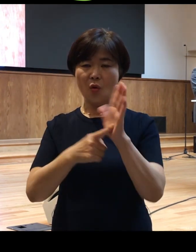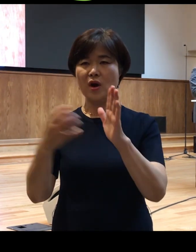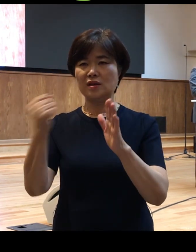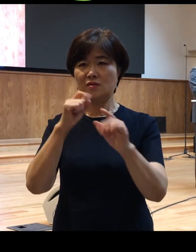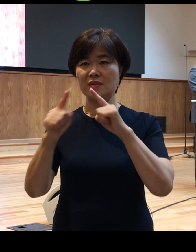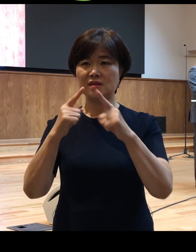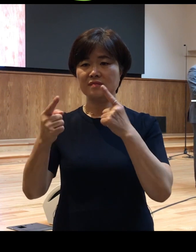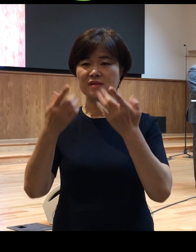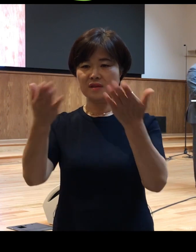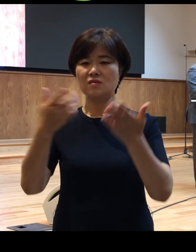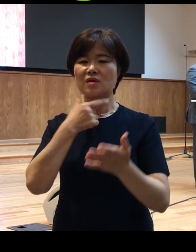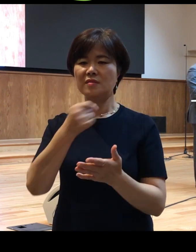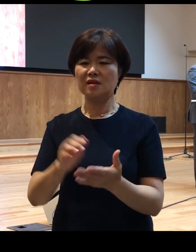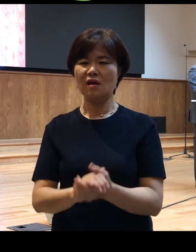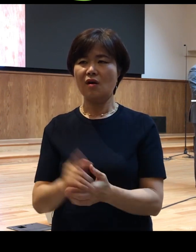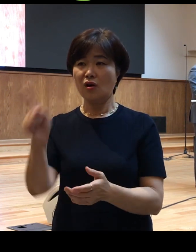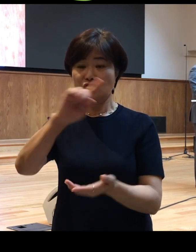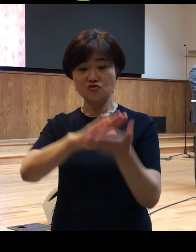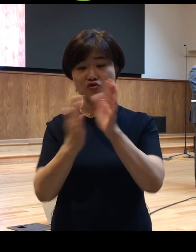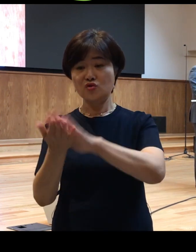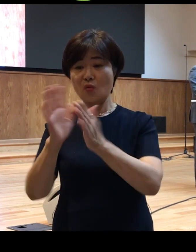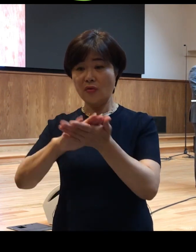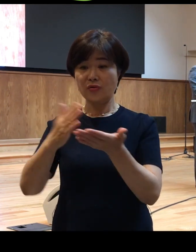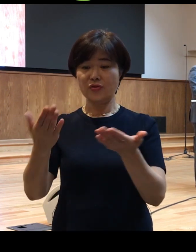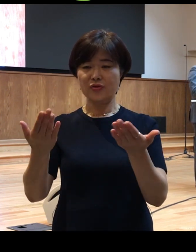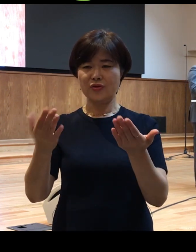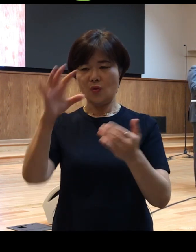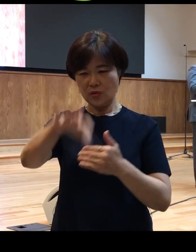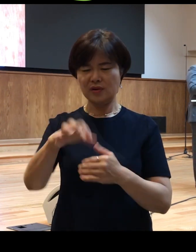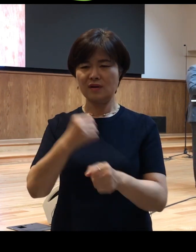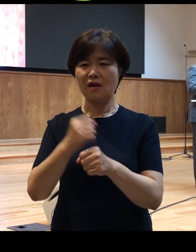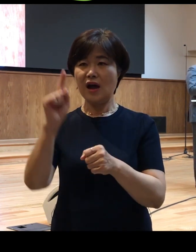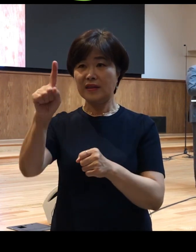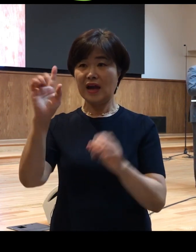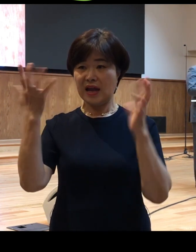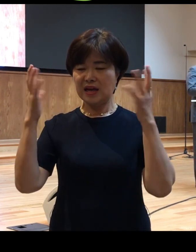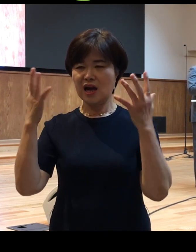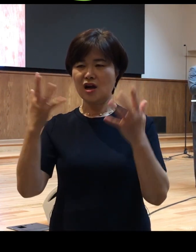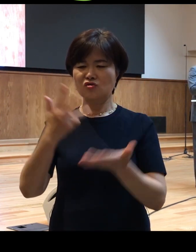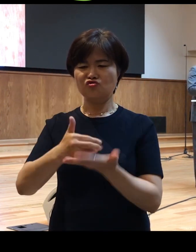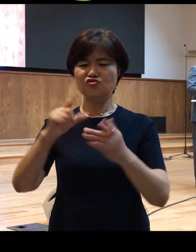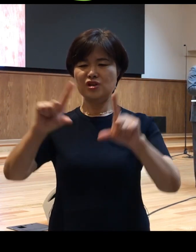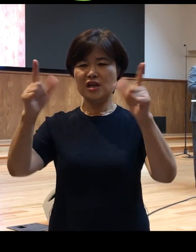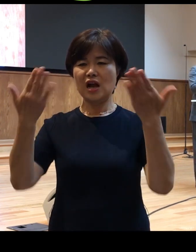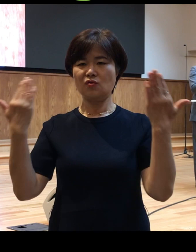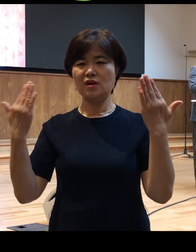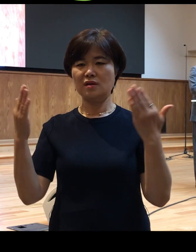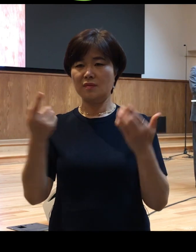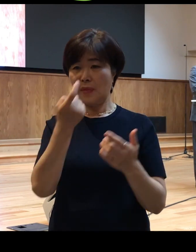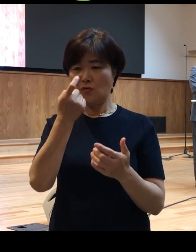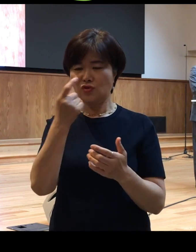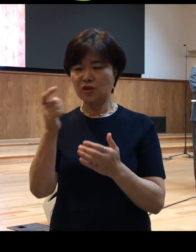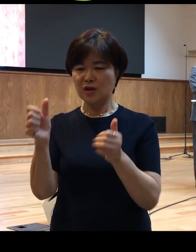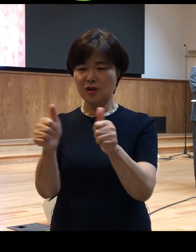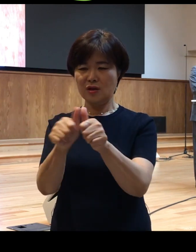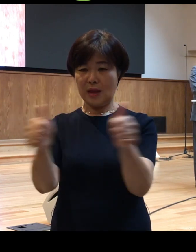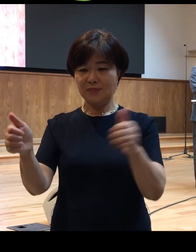이야기가 있습니다 어느 유치원에서 한 아이가 주일학교에서 배운 요나 이야기를 친구들과 선생님 앞에 해주고